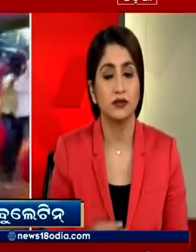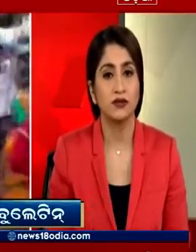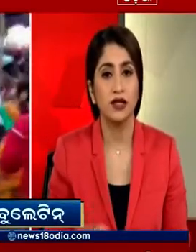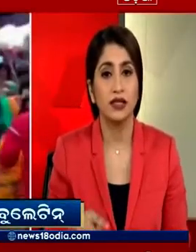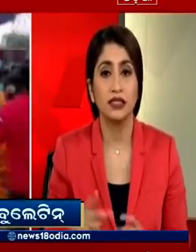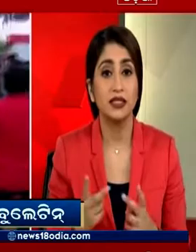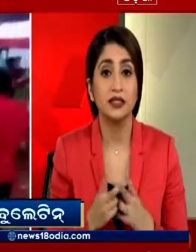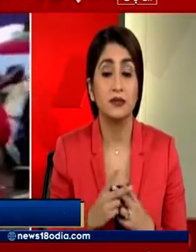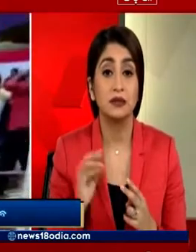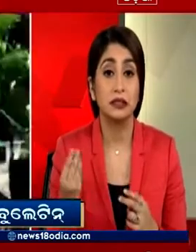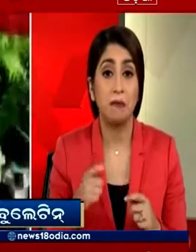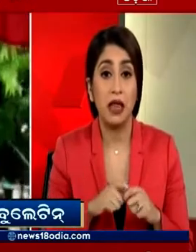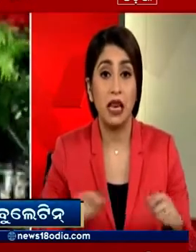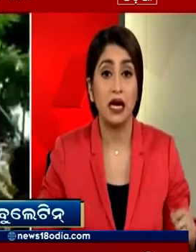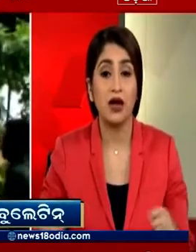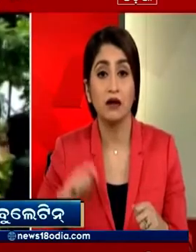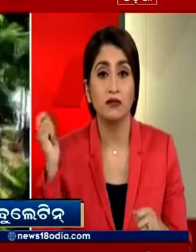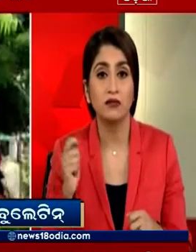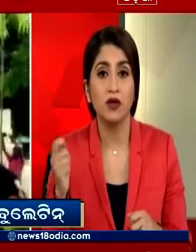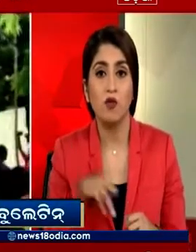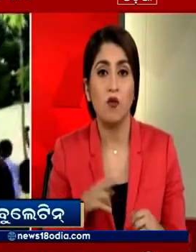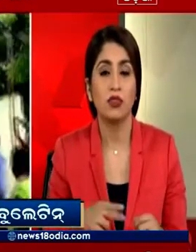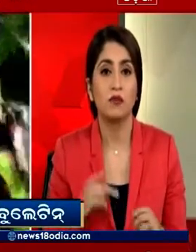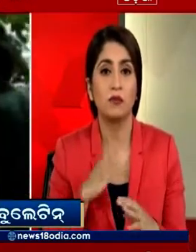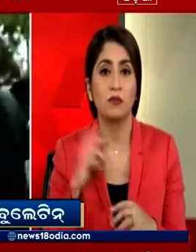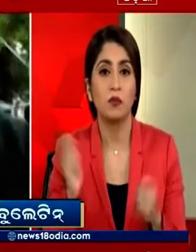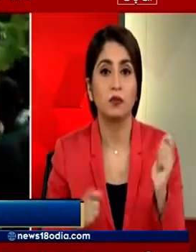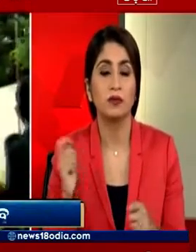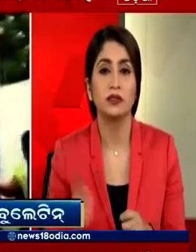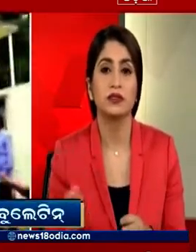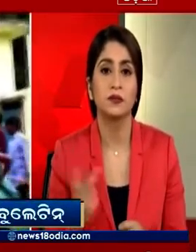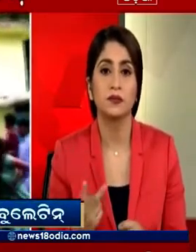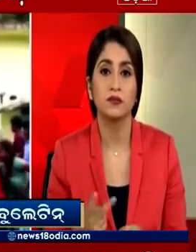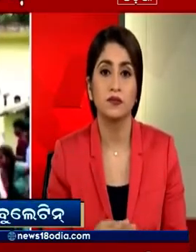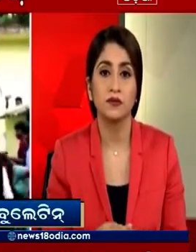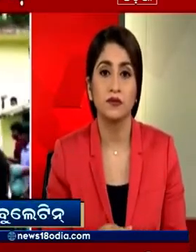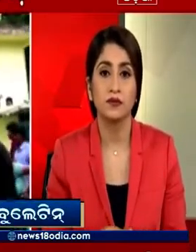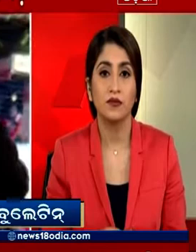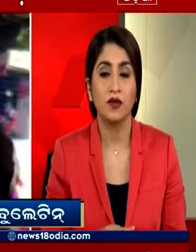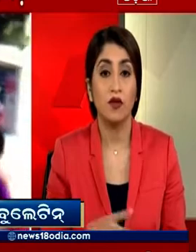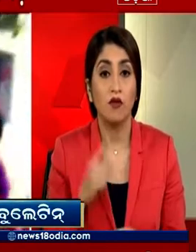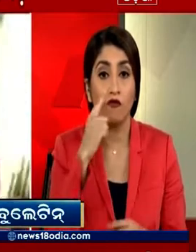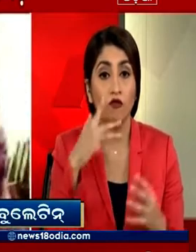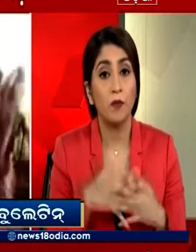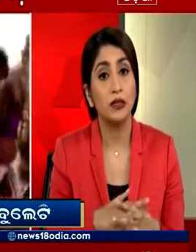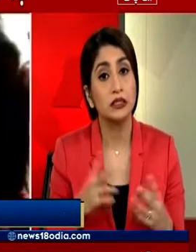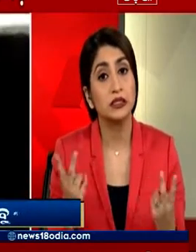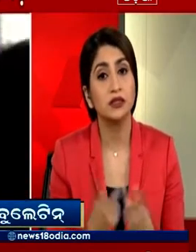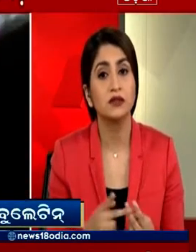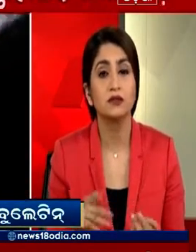नहीं कुछ लोग लाठी से भी एक दूसरे पर बार करने से नहीं चूक रहे थे महिलाएं भी इस मारपीट